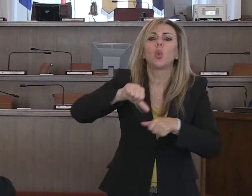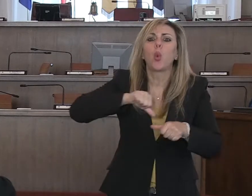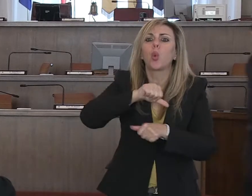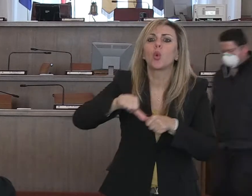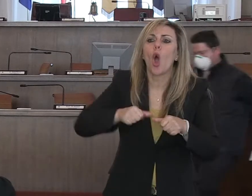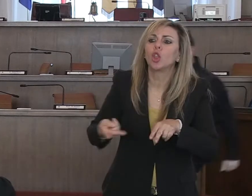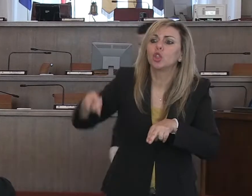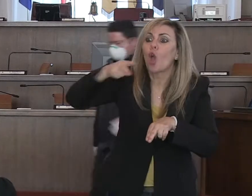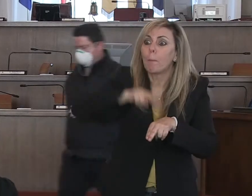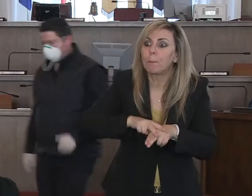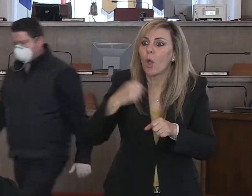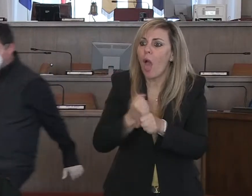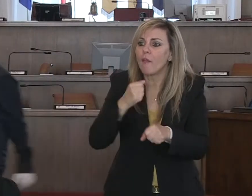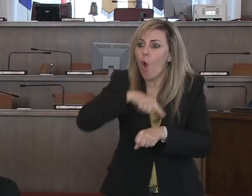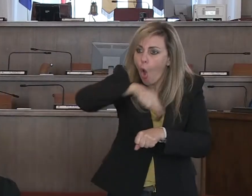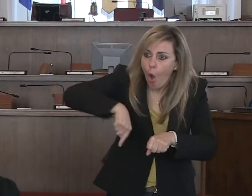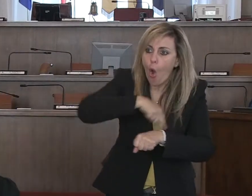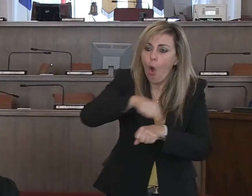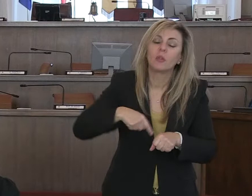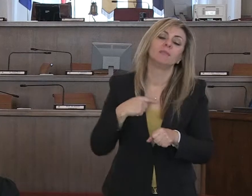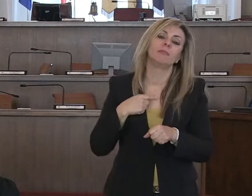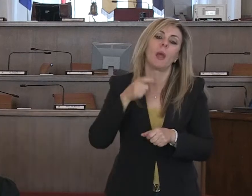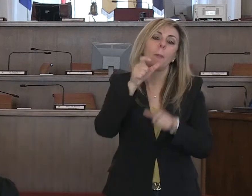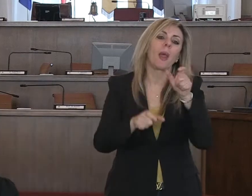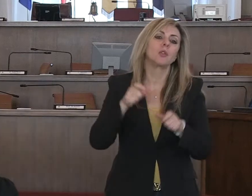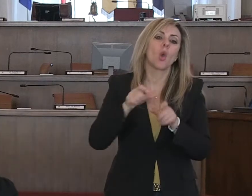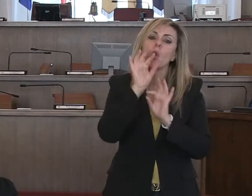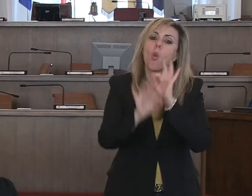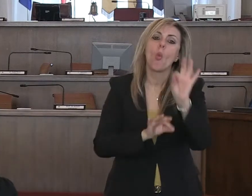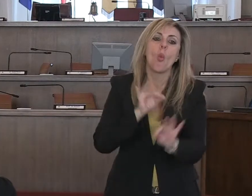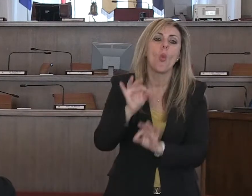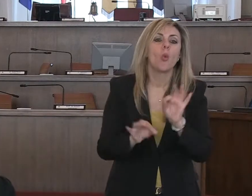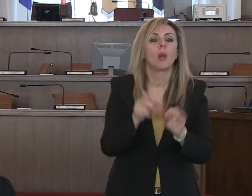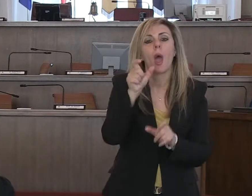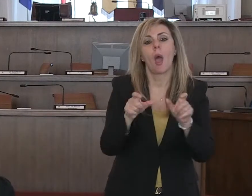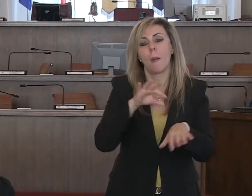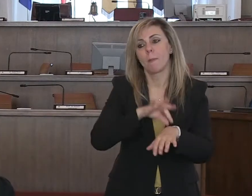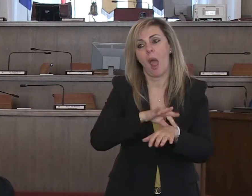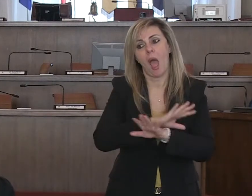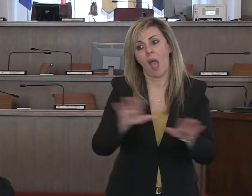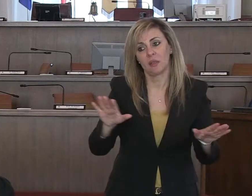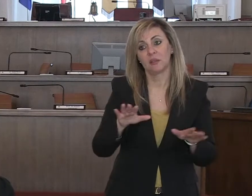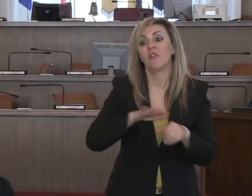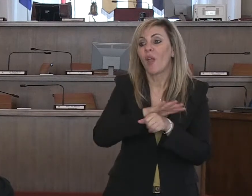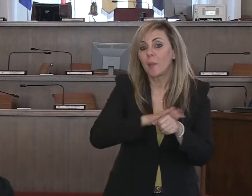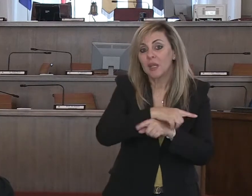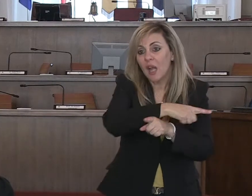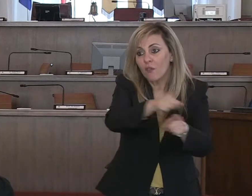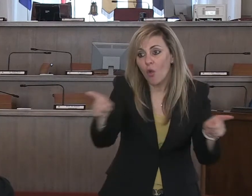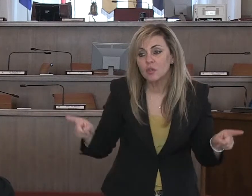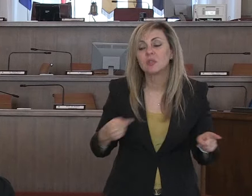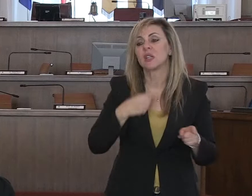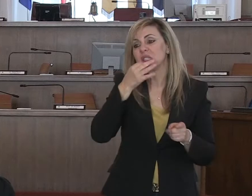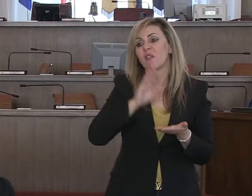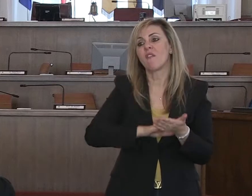vicino ai nostri malati con un'assistenza continua e costante e questo è un valore per il nostro